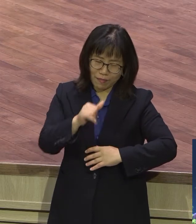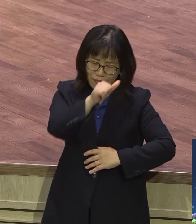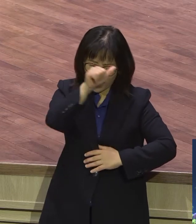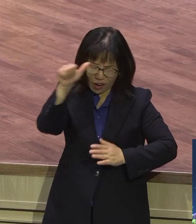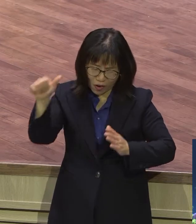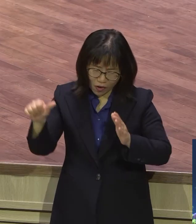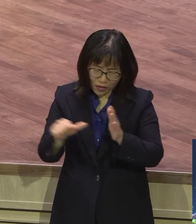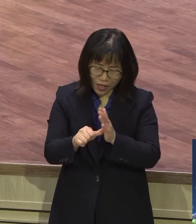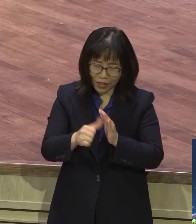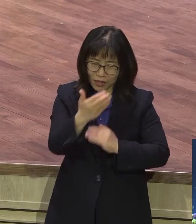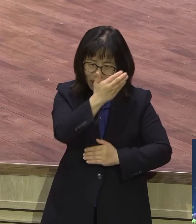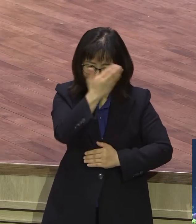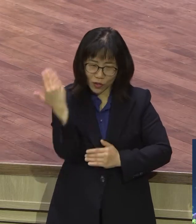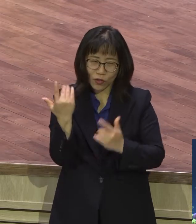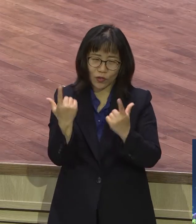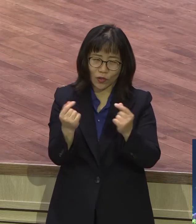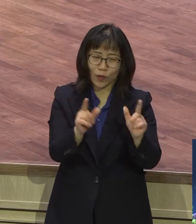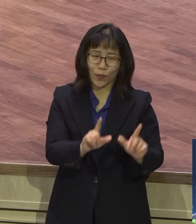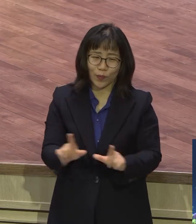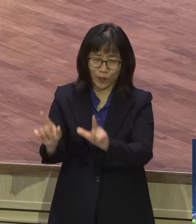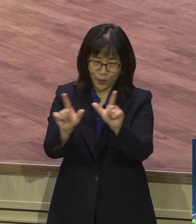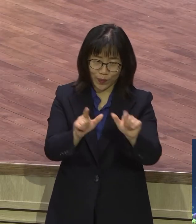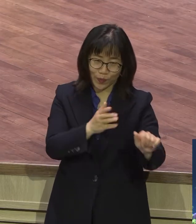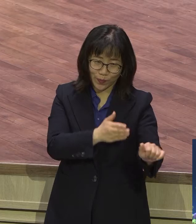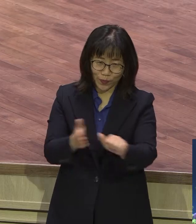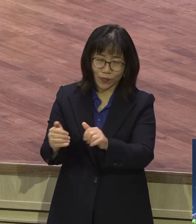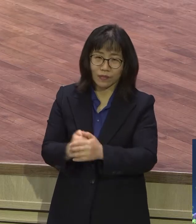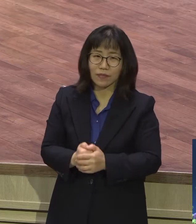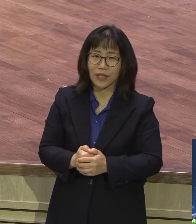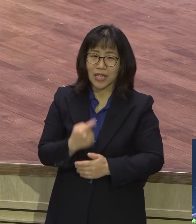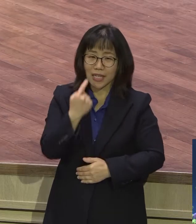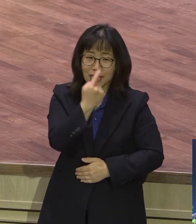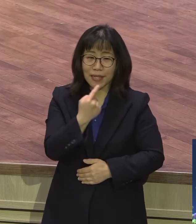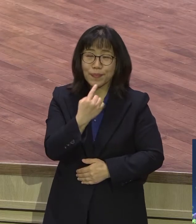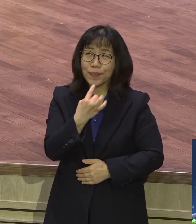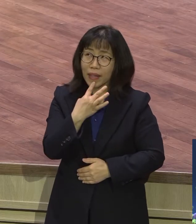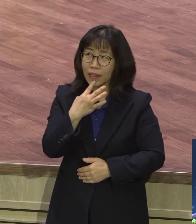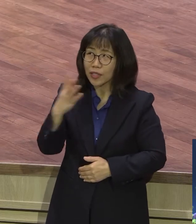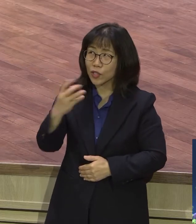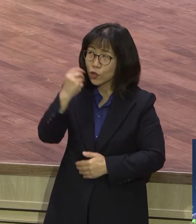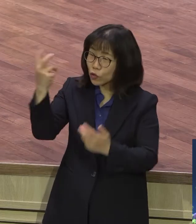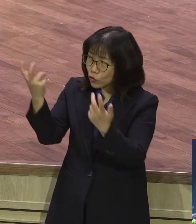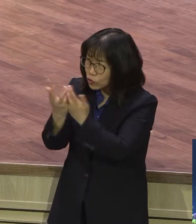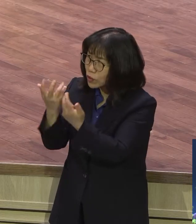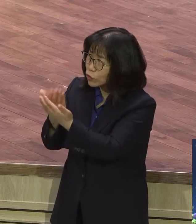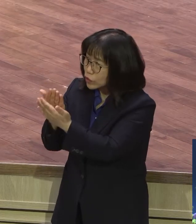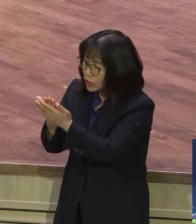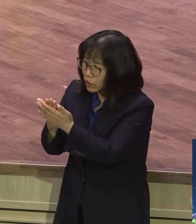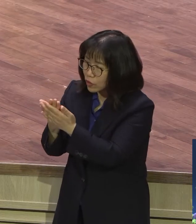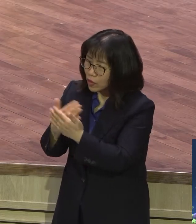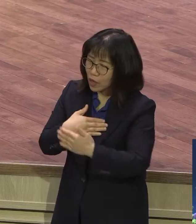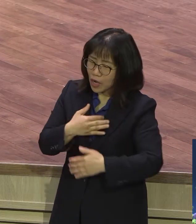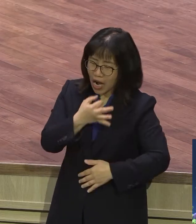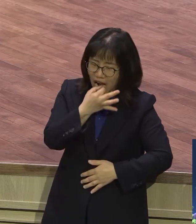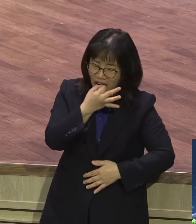그래서요 입으로는 성령 충만 달라고 하면서도 계속 자기 것으로 치어면요